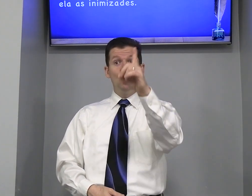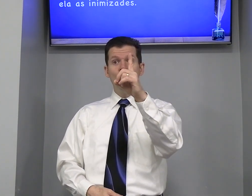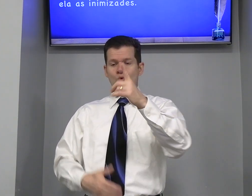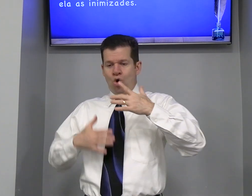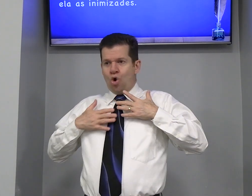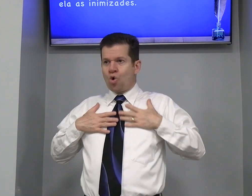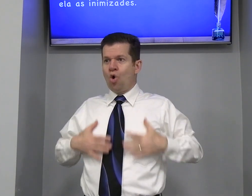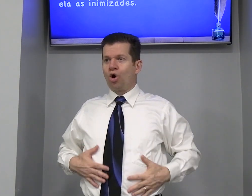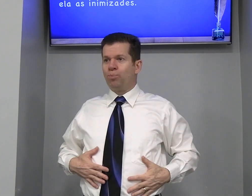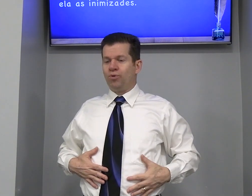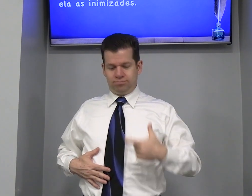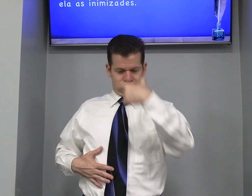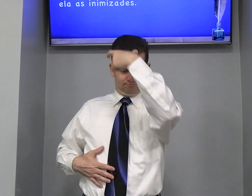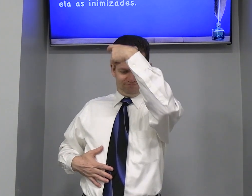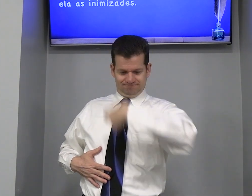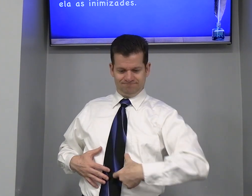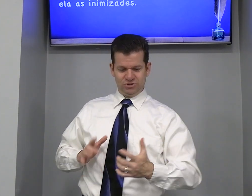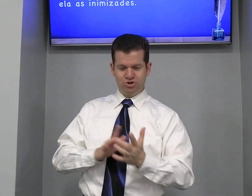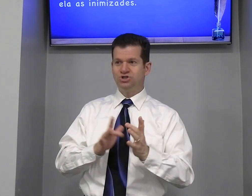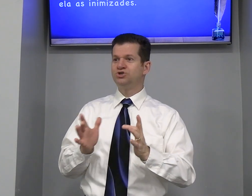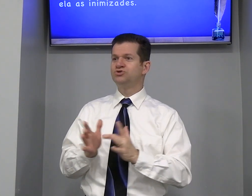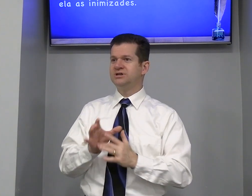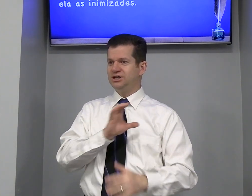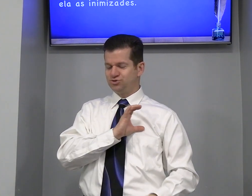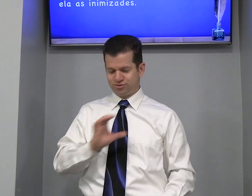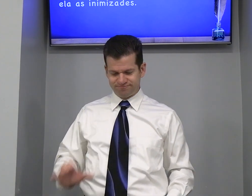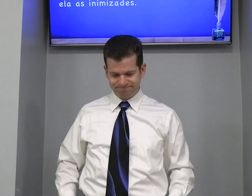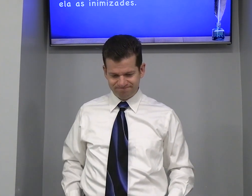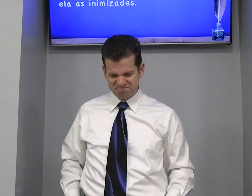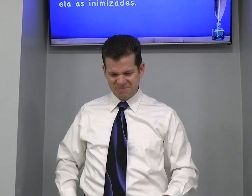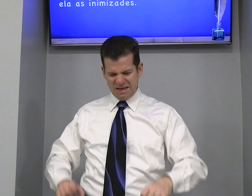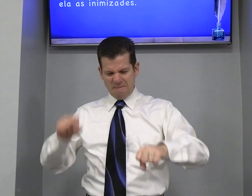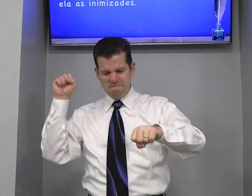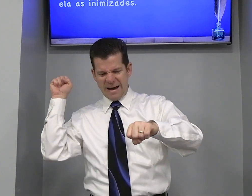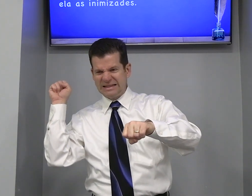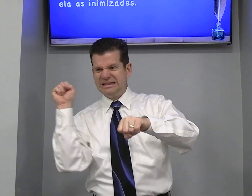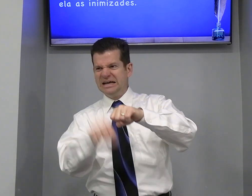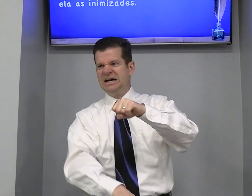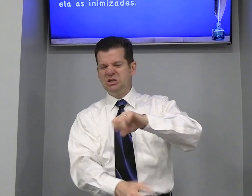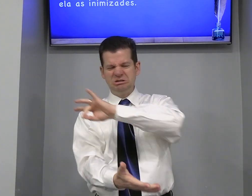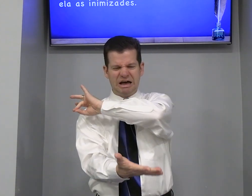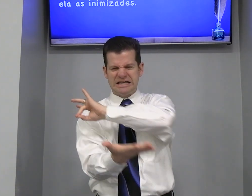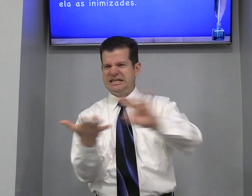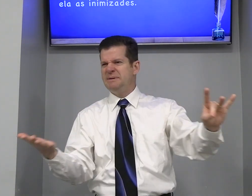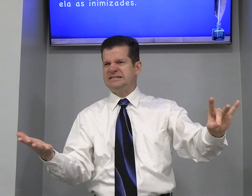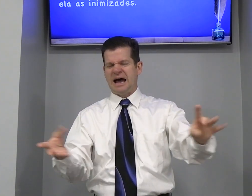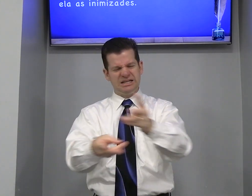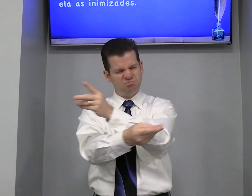um Corpo De Jesus Cristo Matando As Inimizades